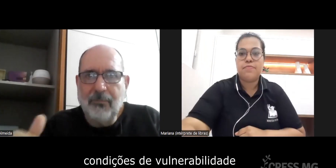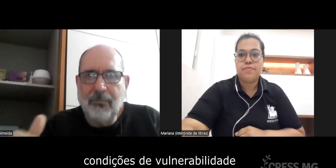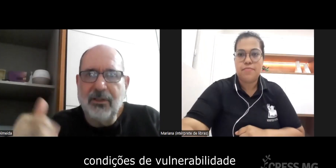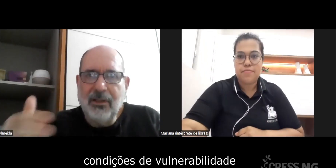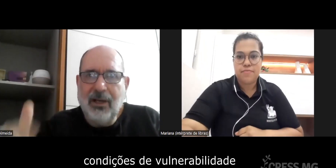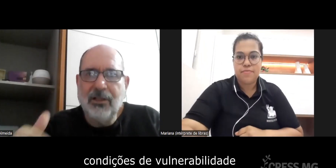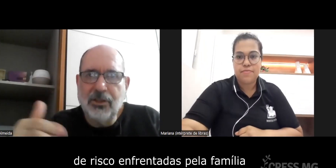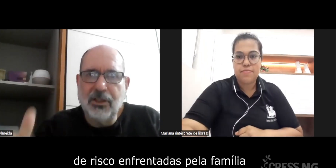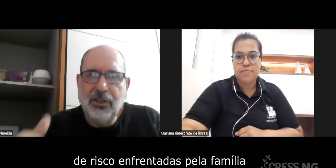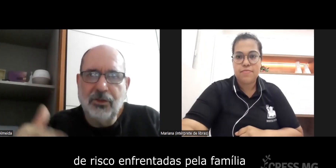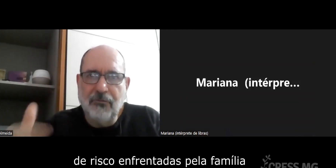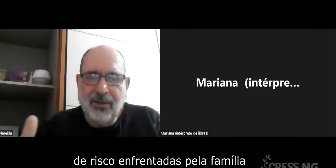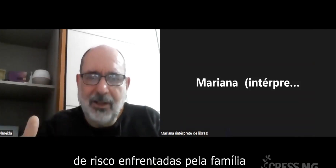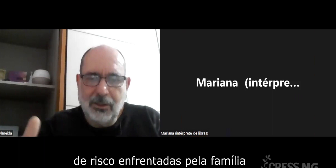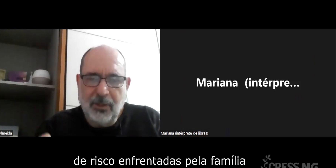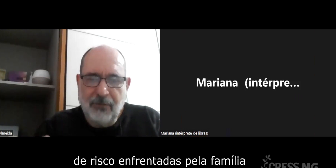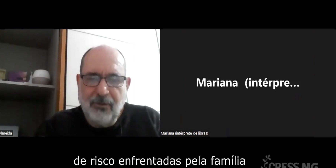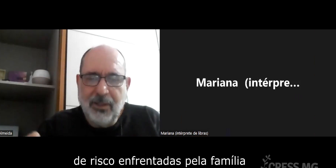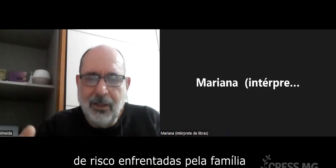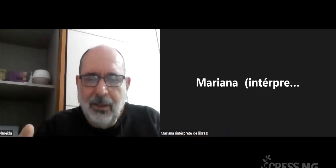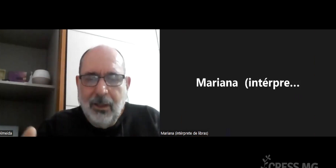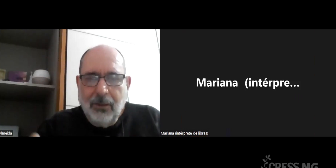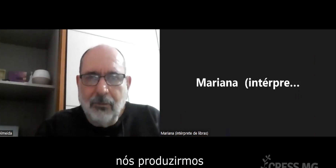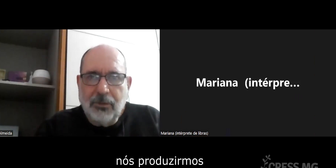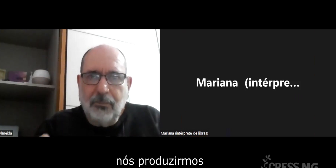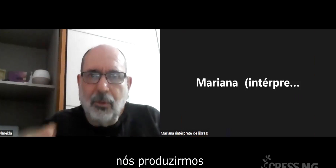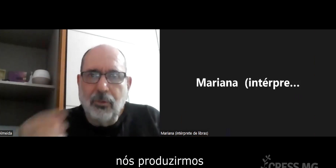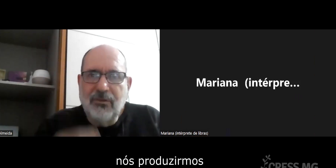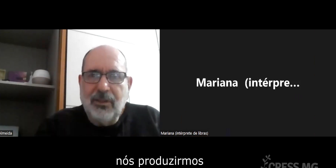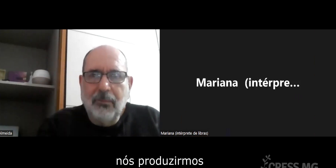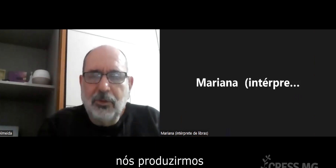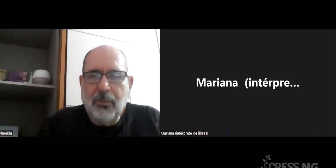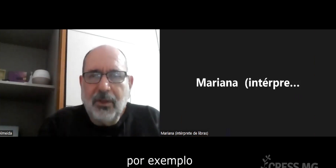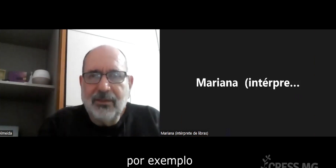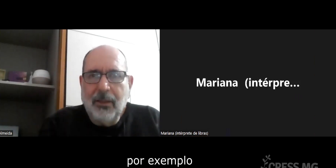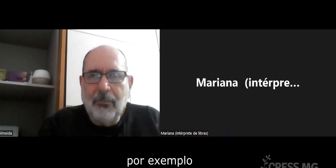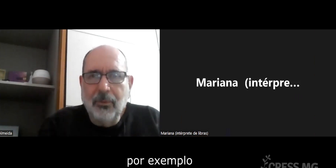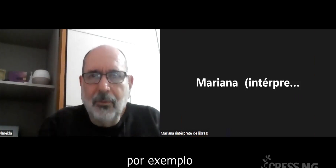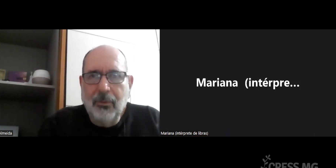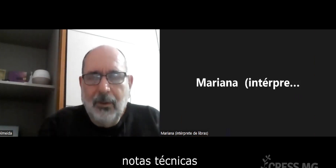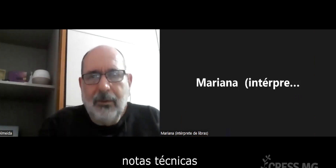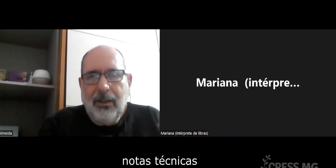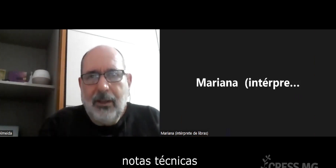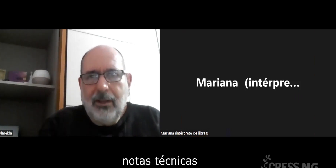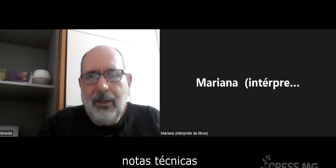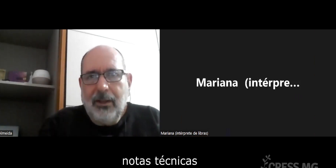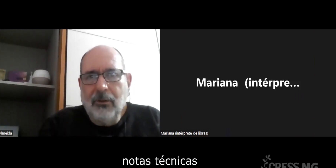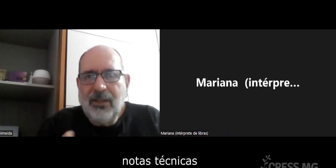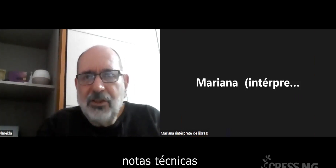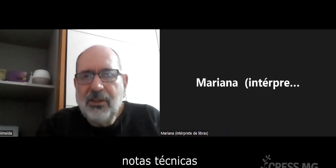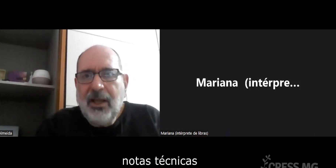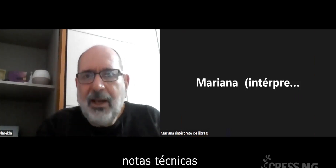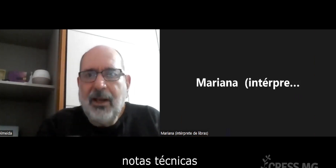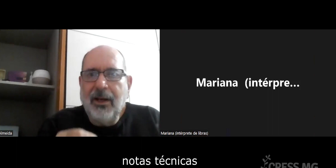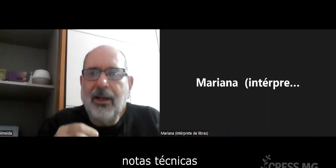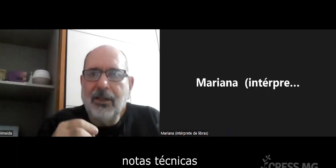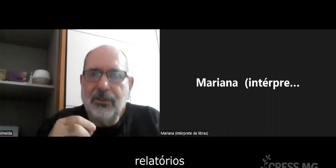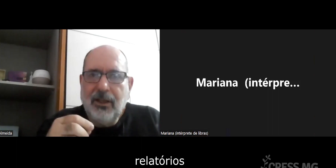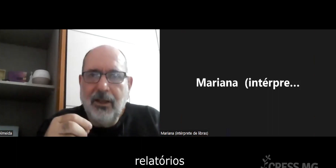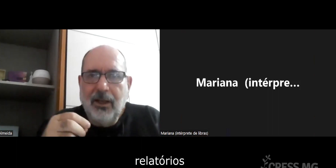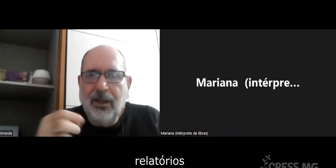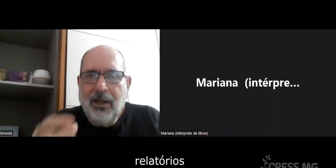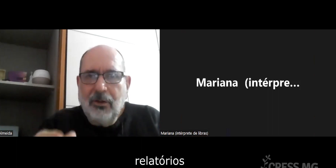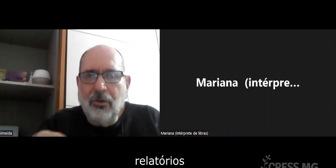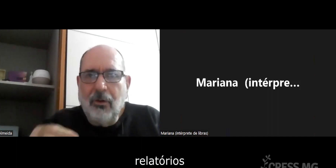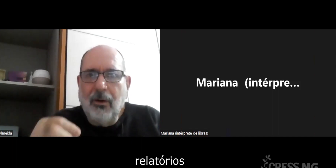de vulnerabilidade de risco enfrentadas pela família nós produzirmos por exemplo né notas técnicas